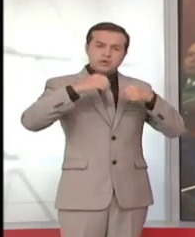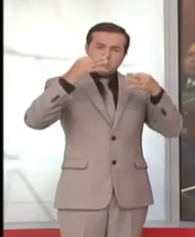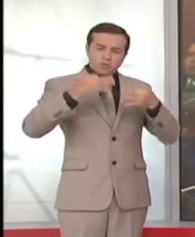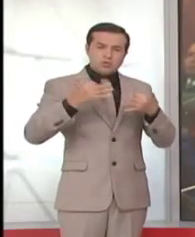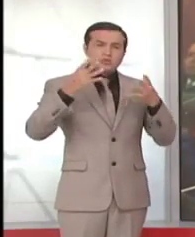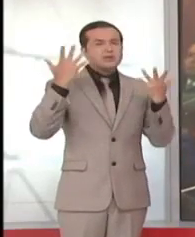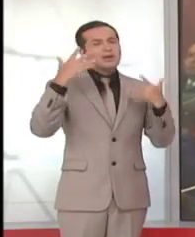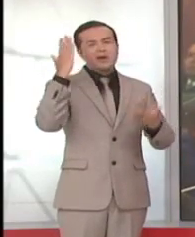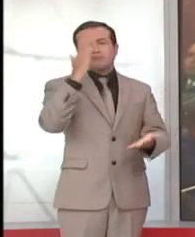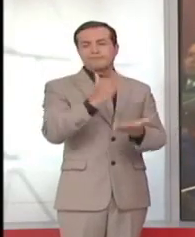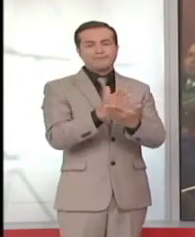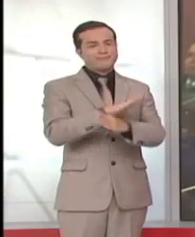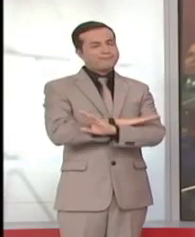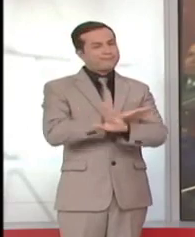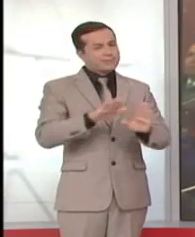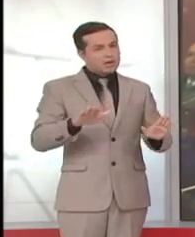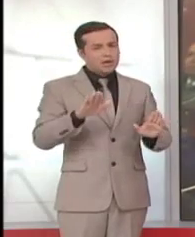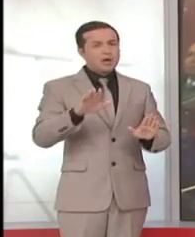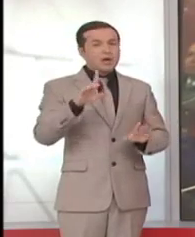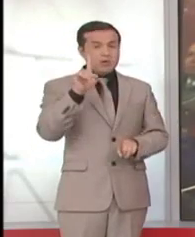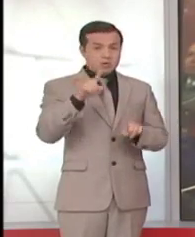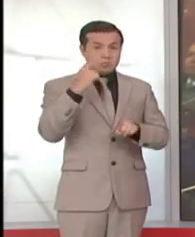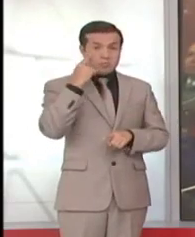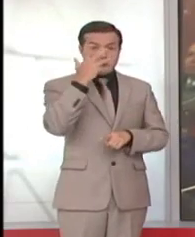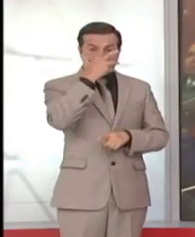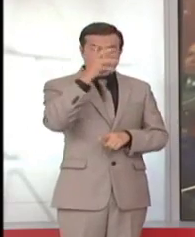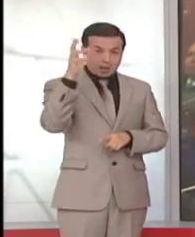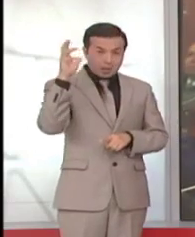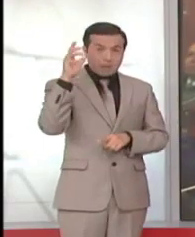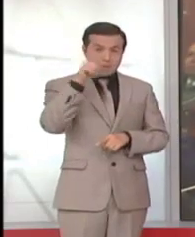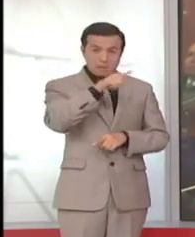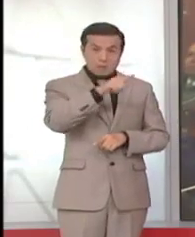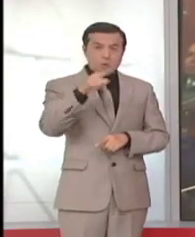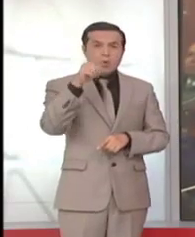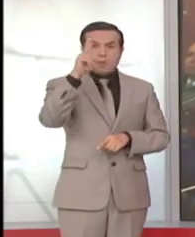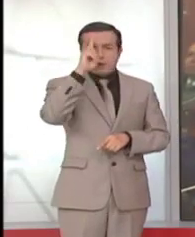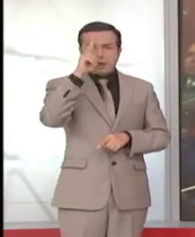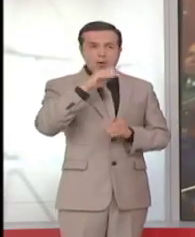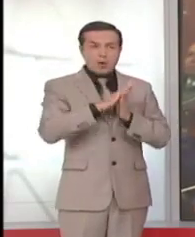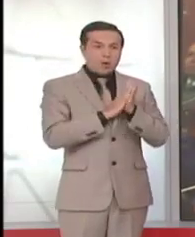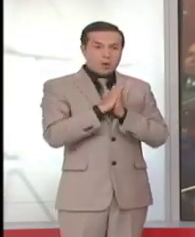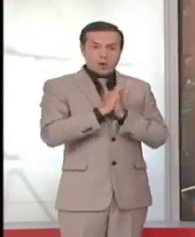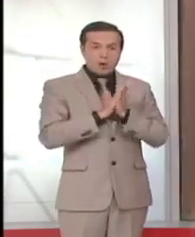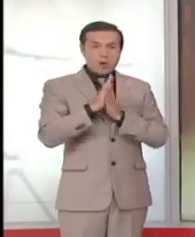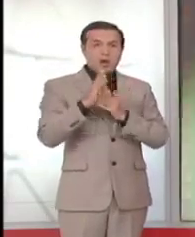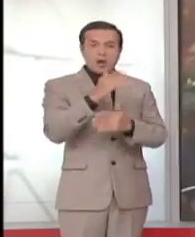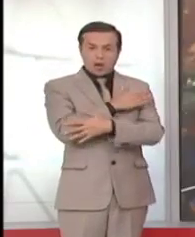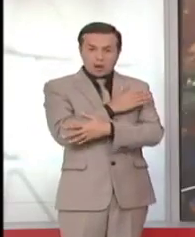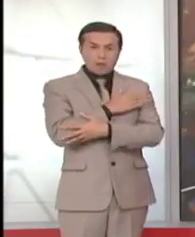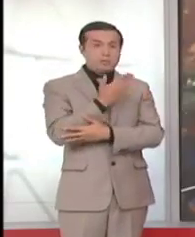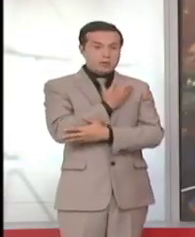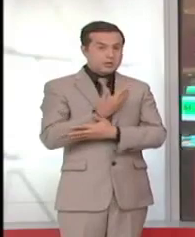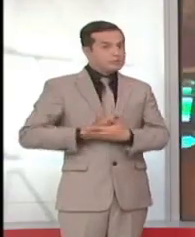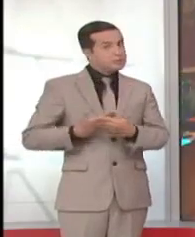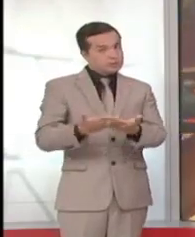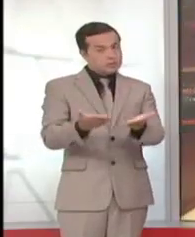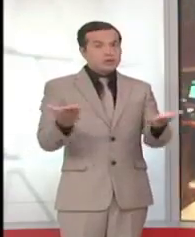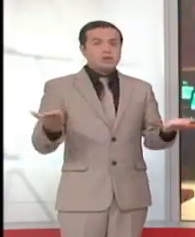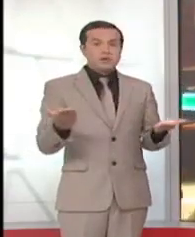esta situación. De una vez aquí, sáquense la máscara, el reparto, apláudanse, abrácense, señor presidente. Ahí presentó una moción para que la